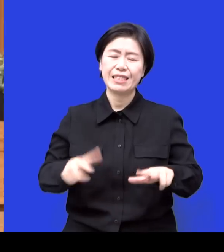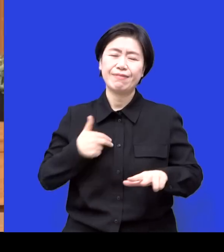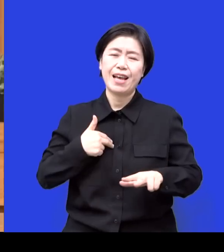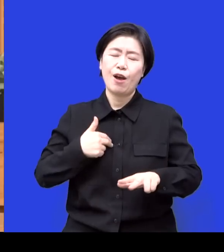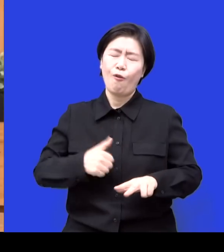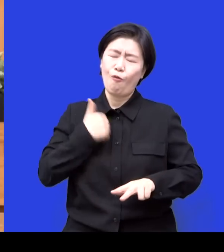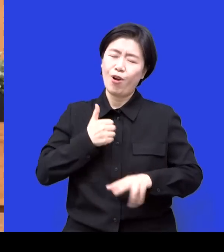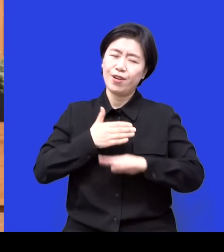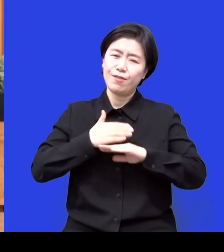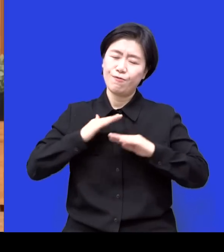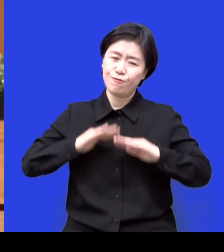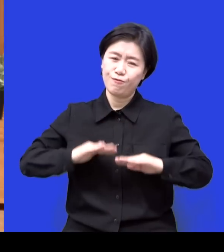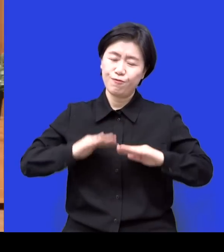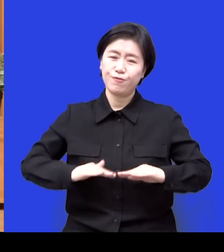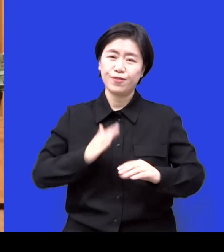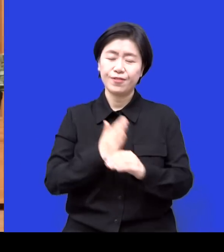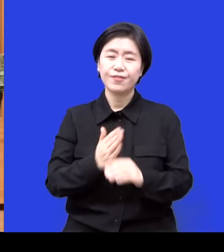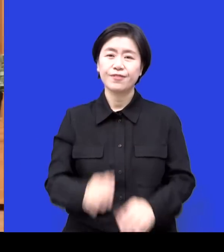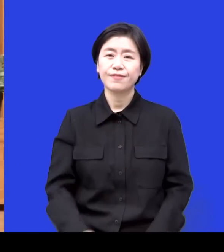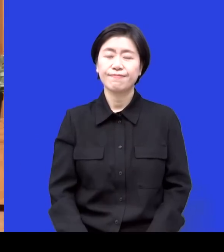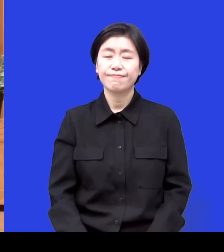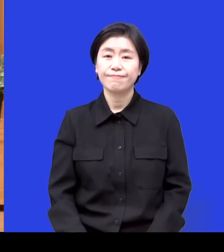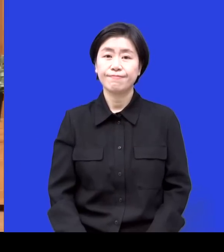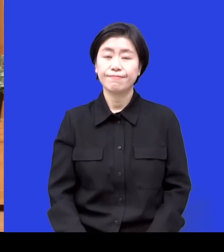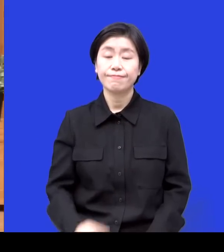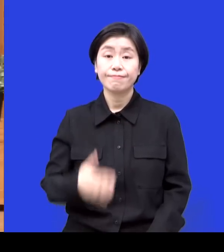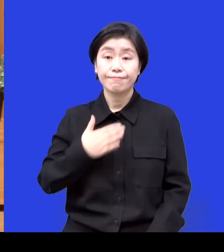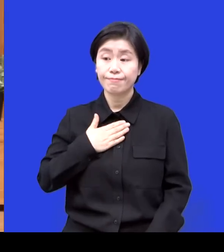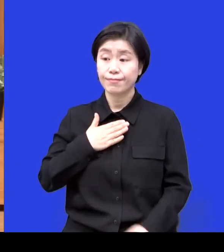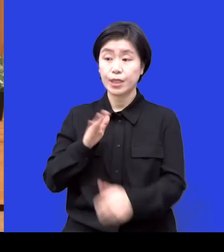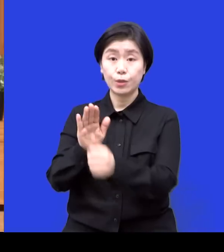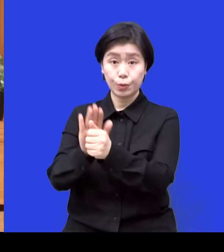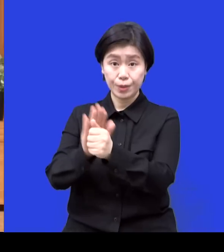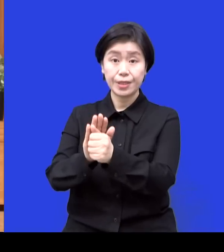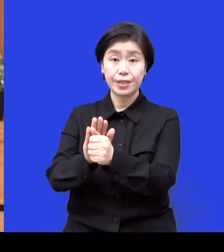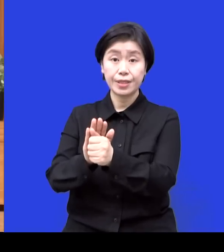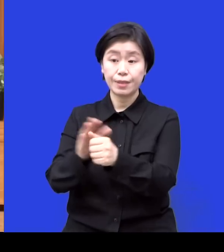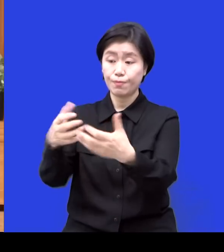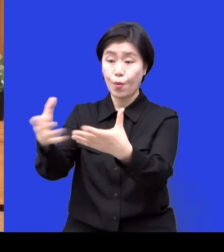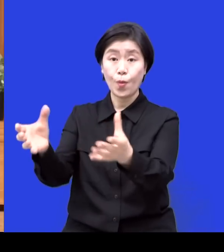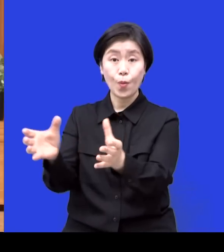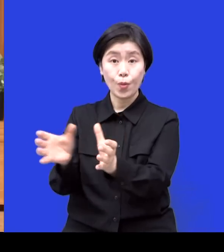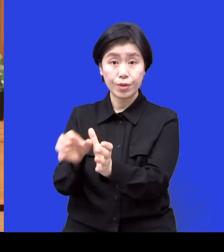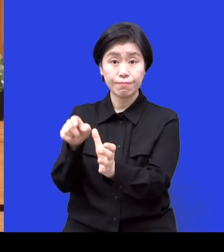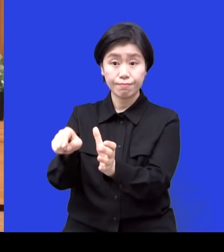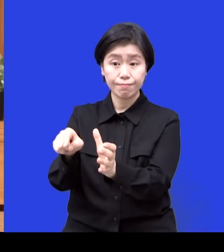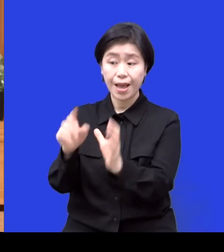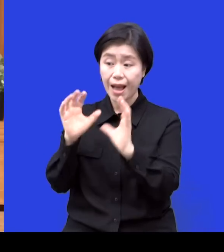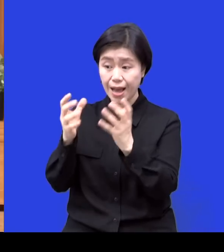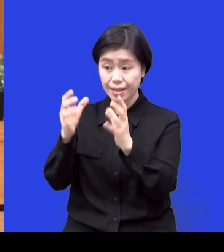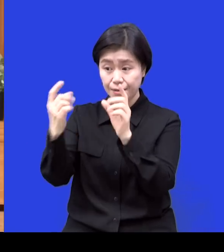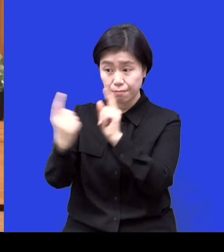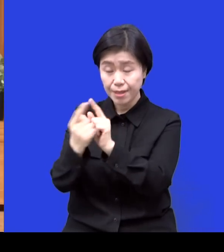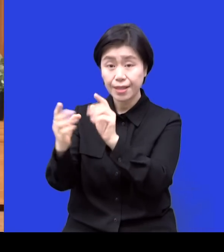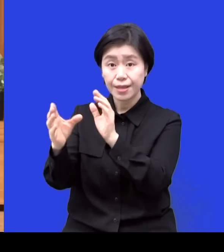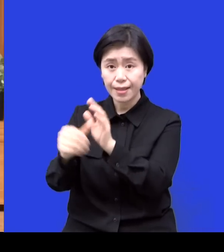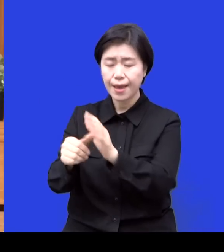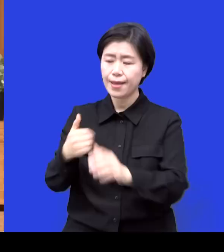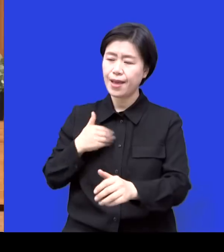어떻습니까. 저도 제가 후원하는 컴패션 어린이를 볼 때 분명히 내가 후원을 하고 내가 도움을 준다라고 생각했는데 막상 만나보면